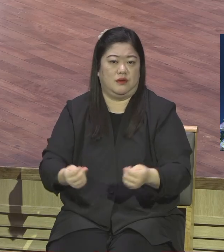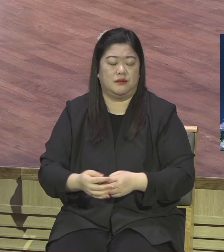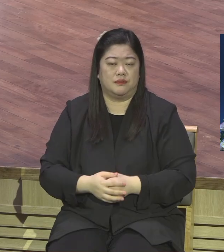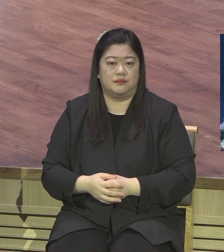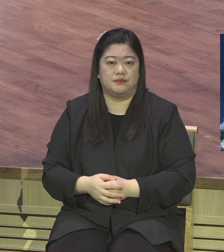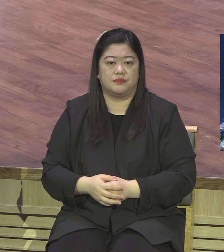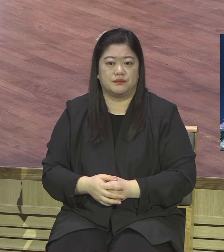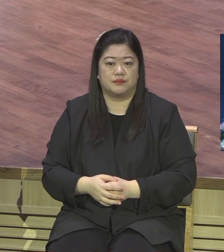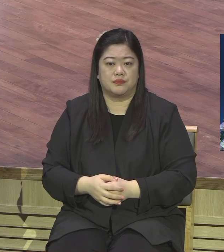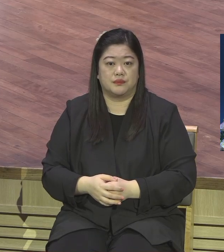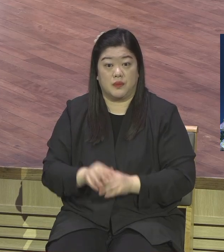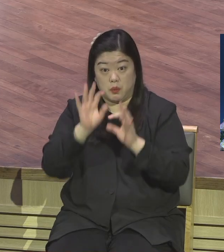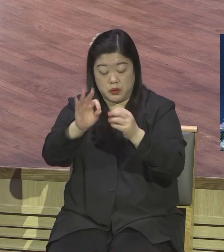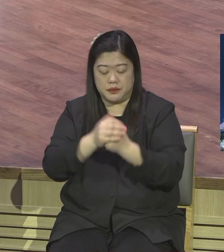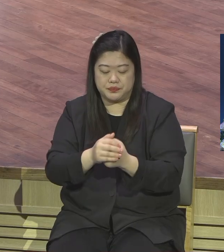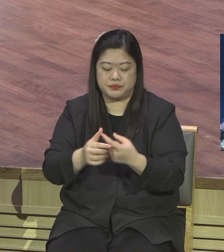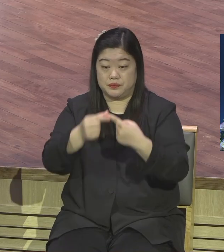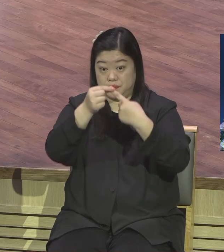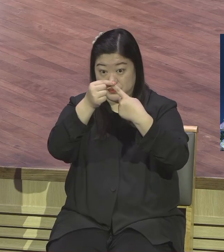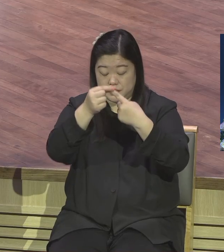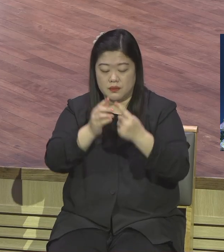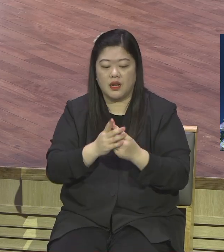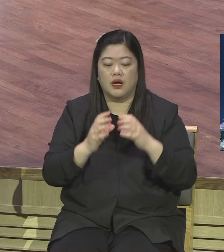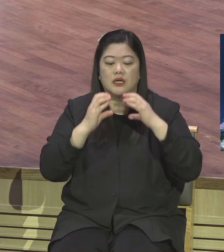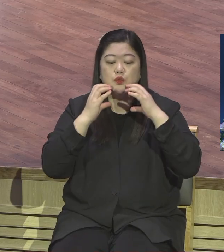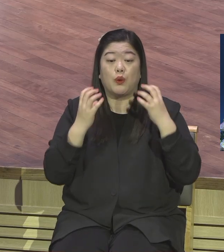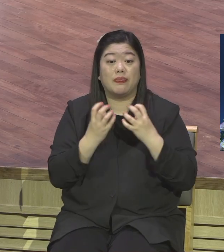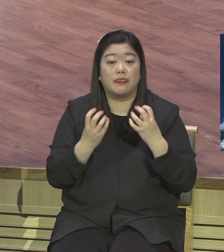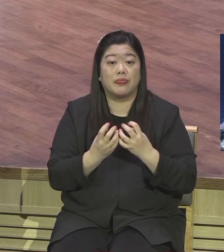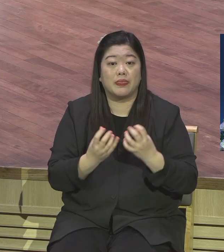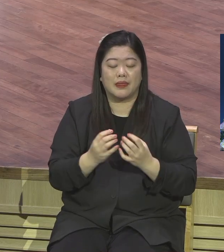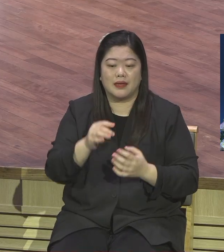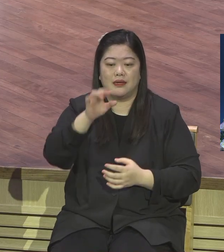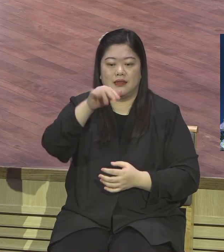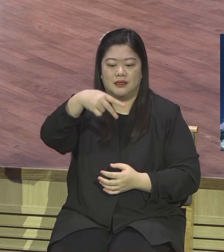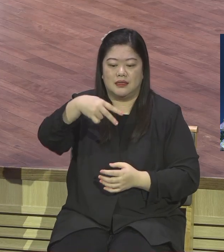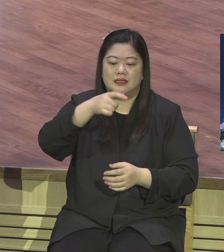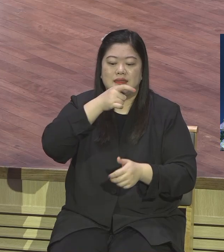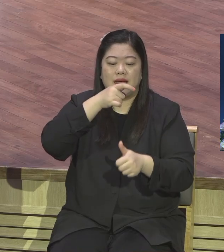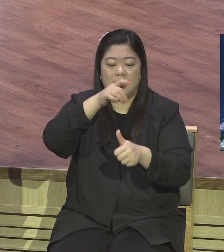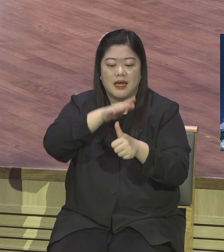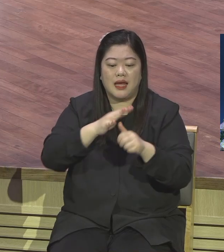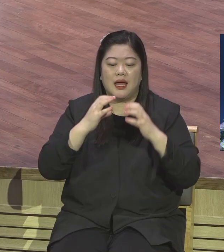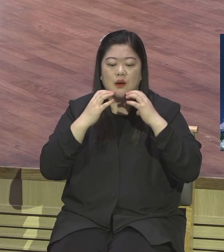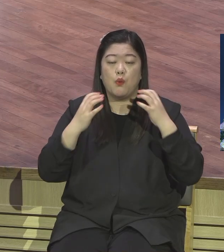본문에 언급한 세례요한 세례요한이 누구예요 세례요한 그러면 청빈 운동입니다 청빈